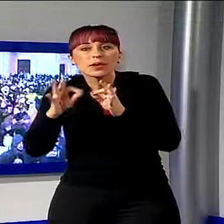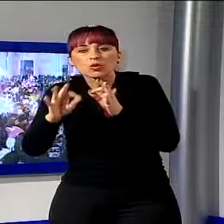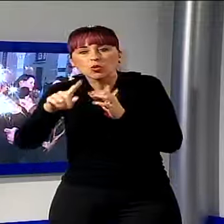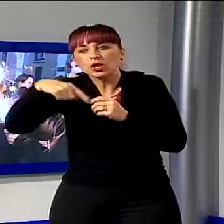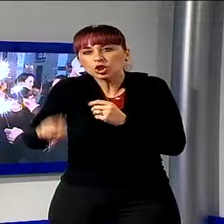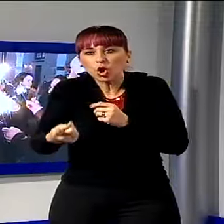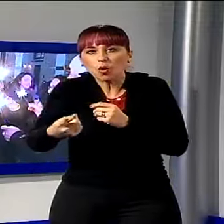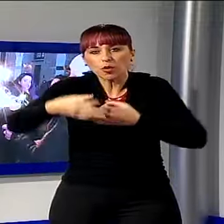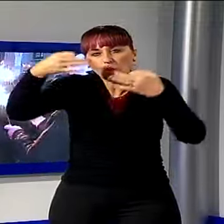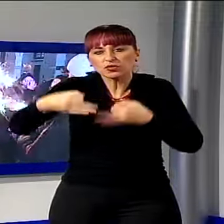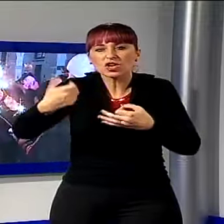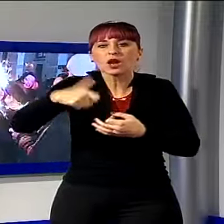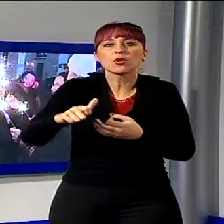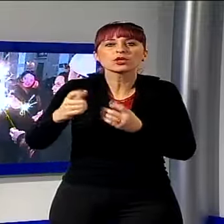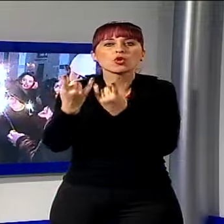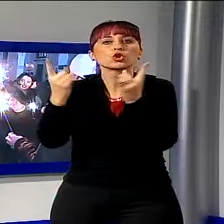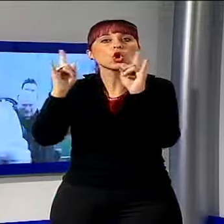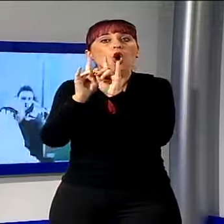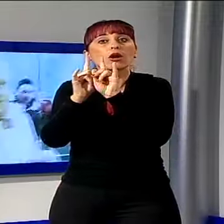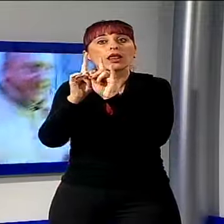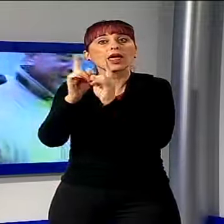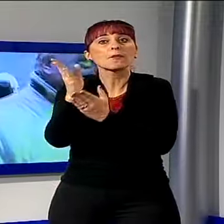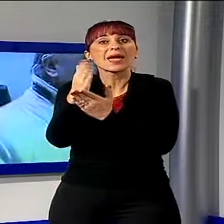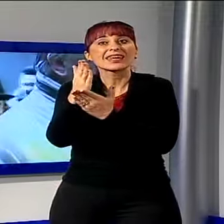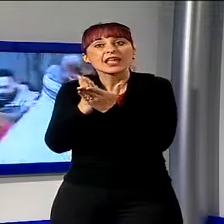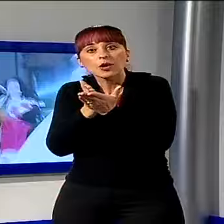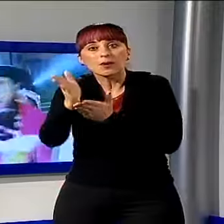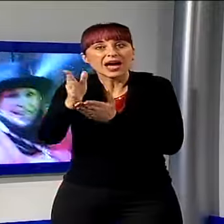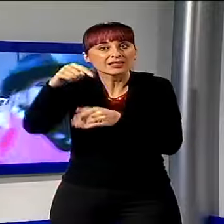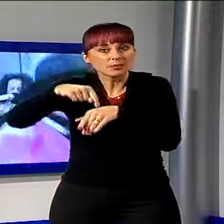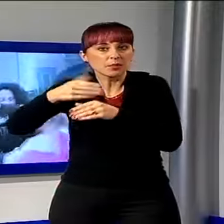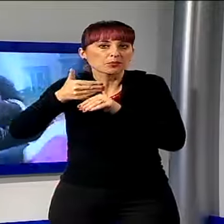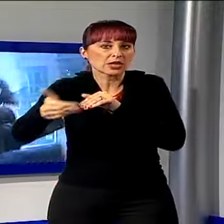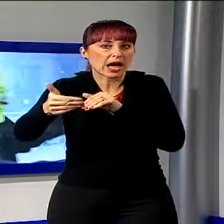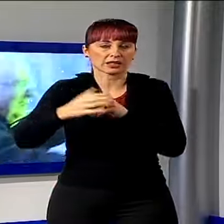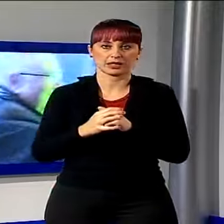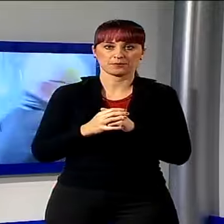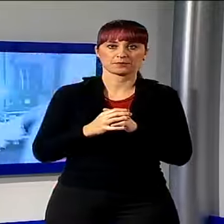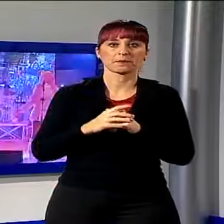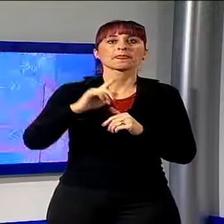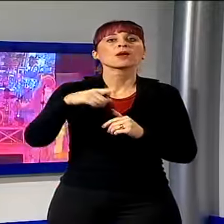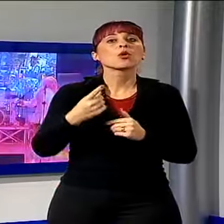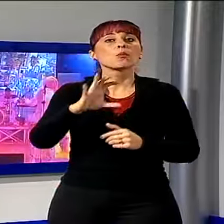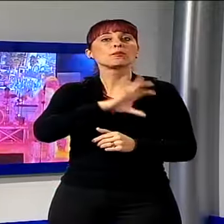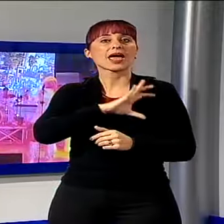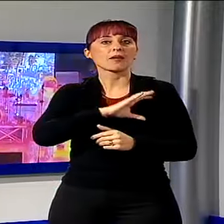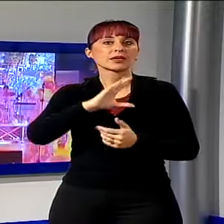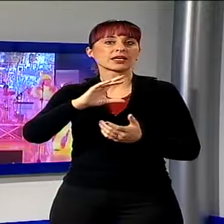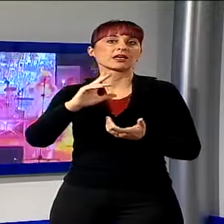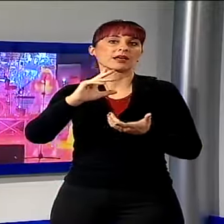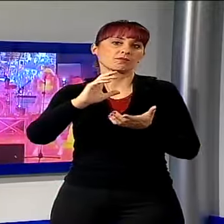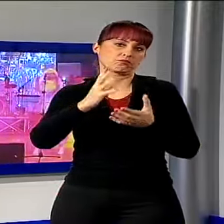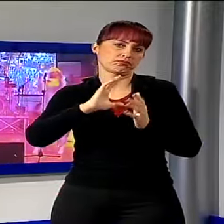I premi lucchese dell'anno 2014 sono andati al ministro Stefania Giannini, all'atleta Sara Morganti e al